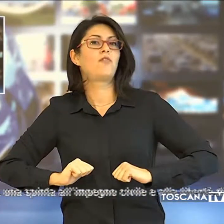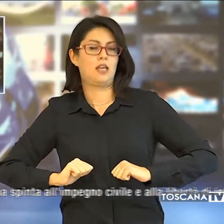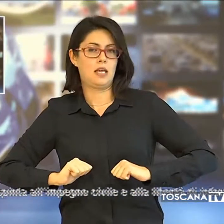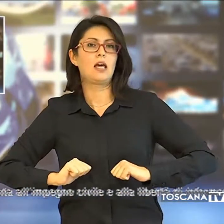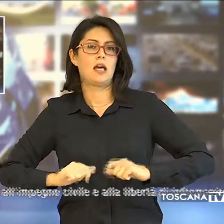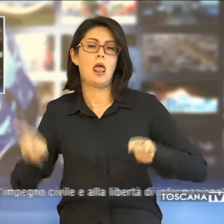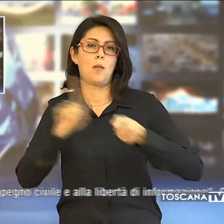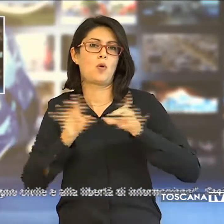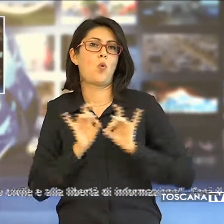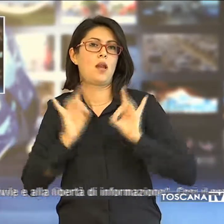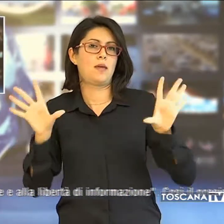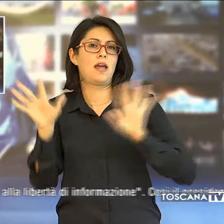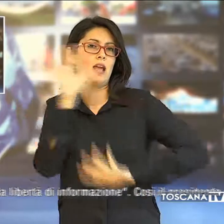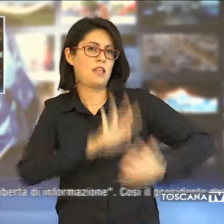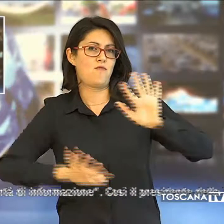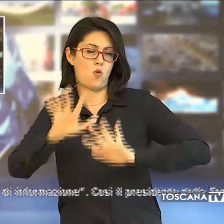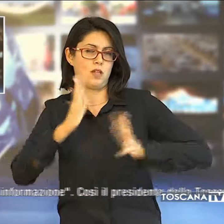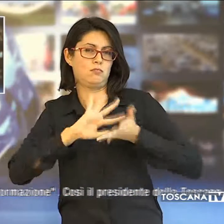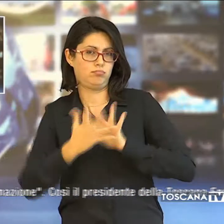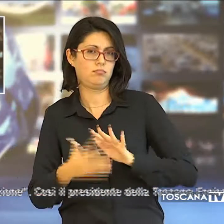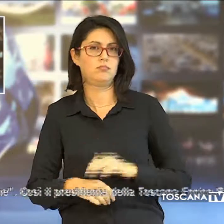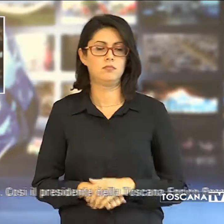libertà di informazione.